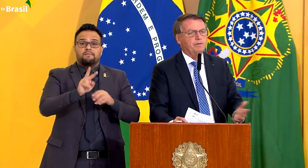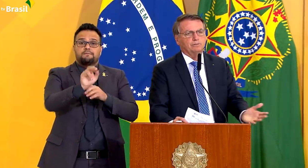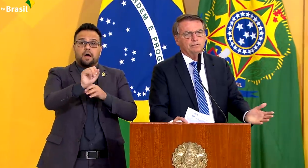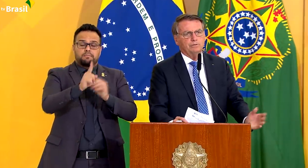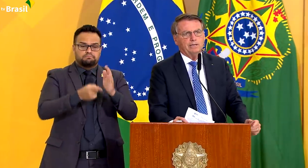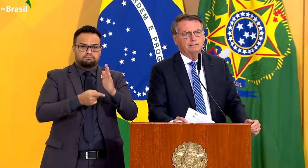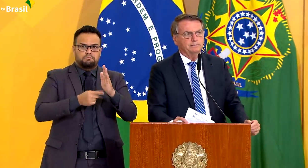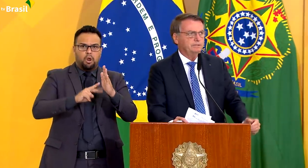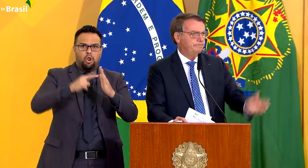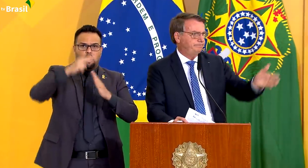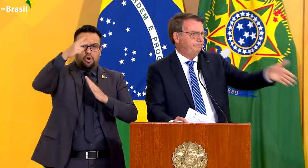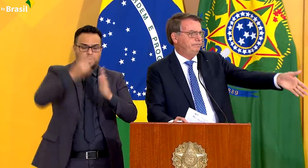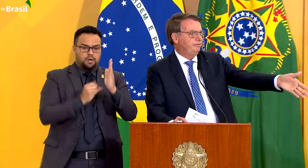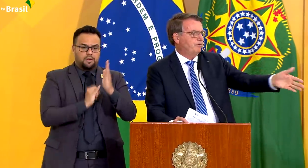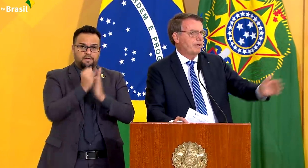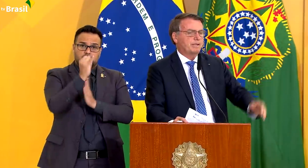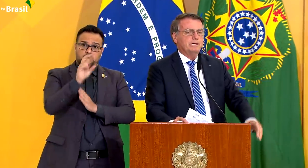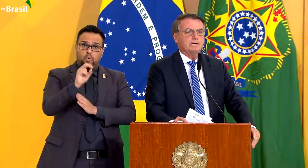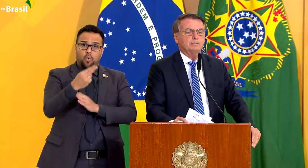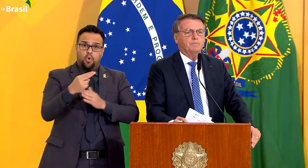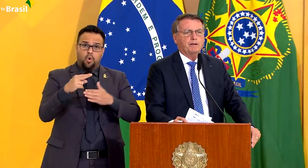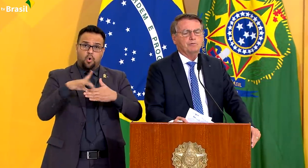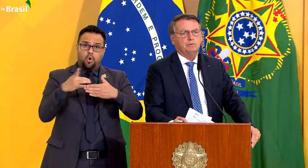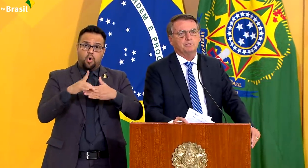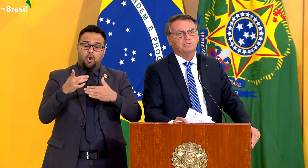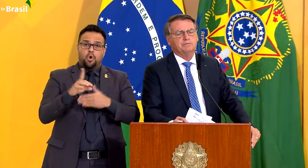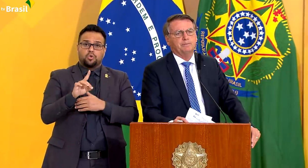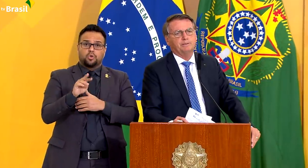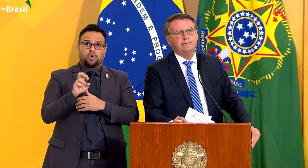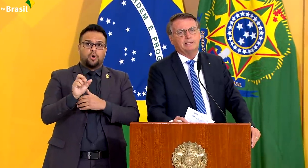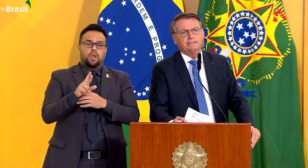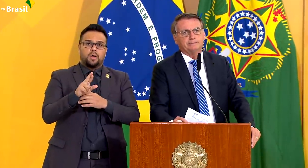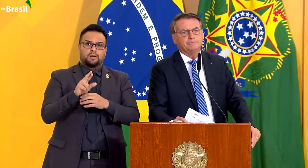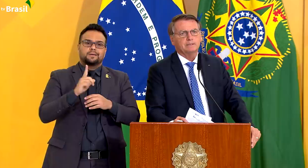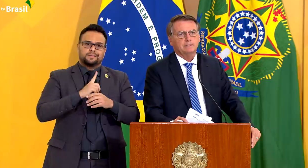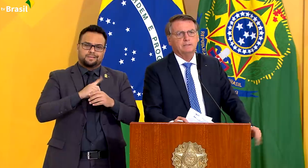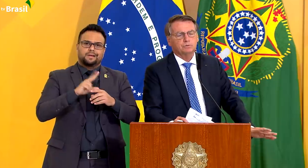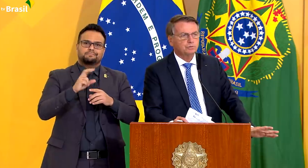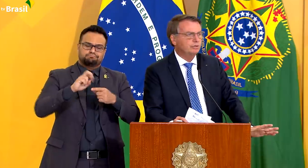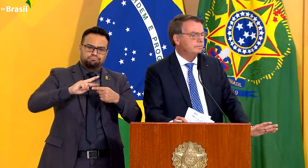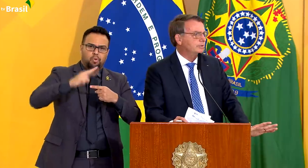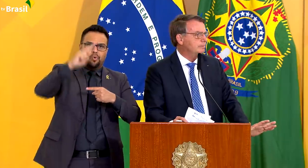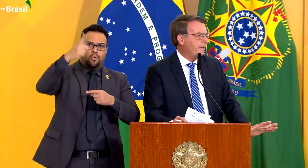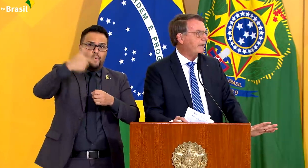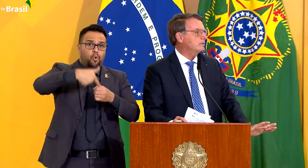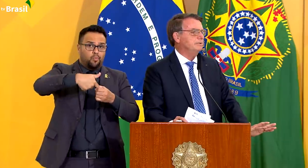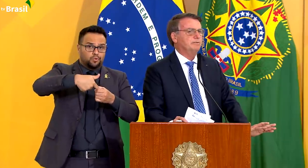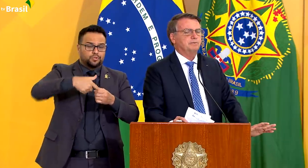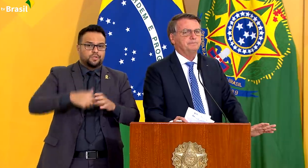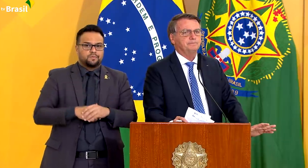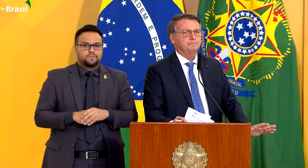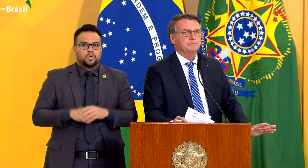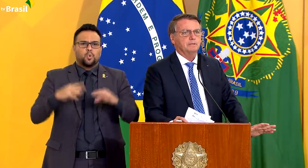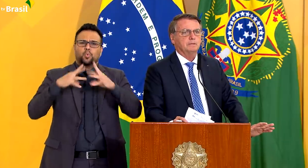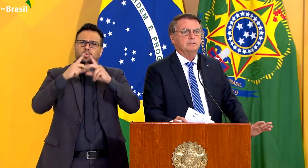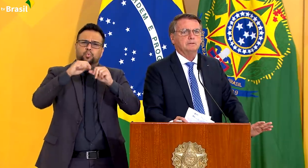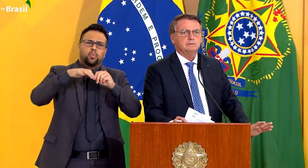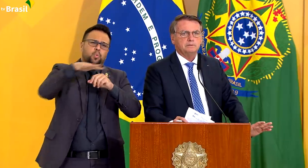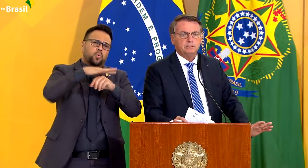Vem o aumento do dólar, que influencia no preço do combustível na ponta da linha. Todo mundo perde com isso.